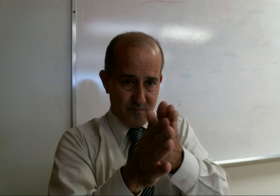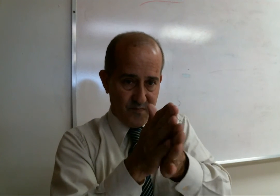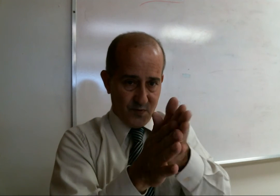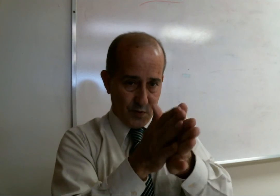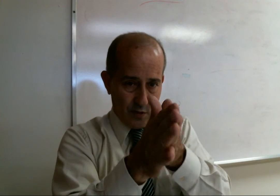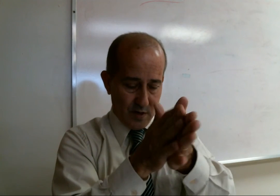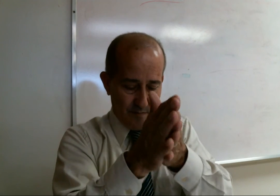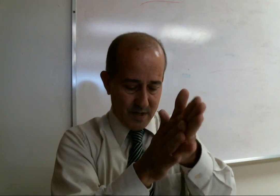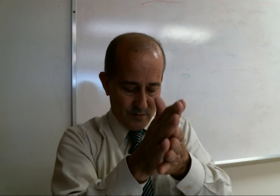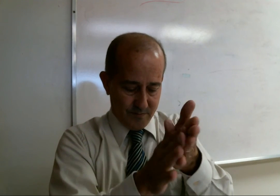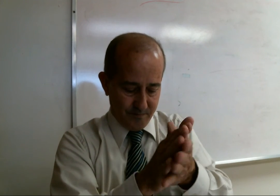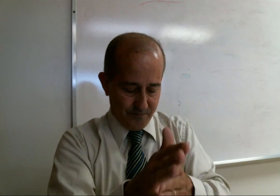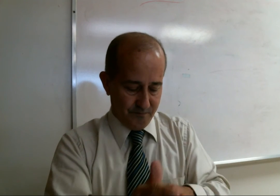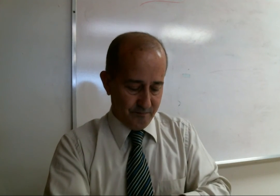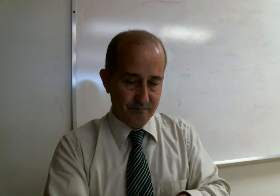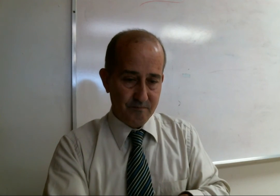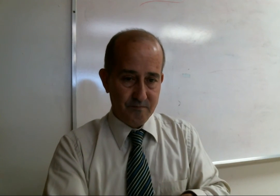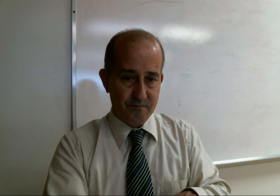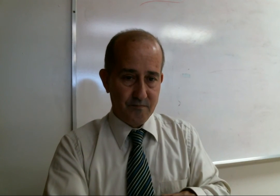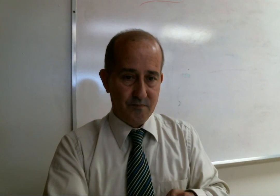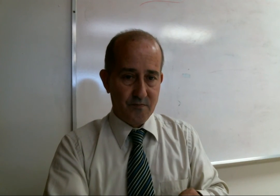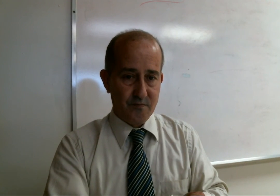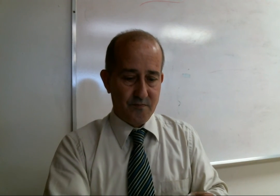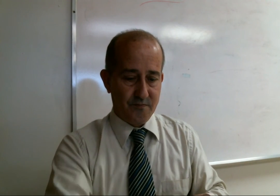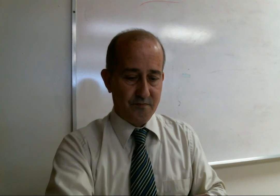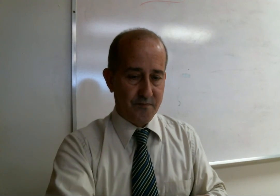por tanto las manos, ok, ok, Gracias.